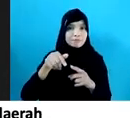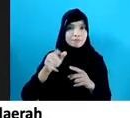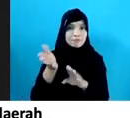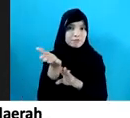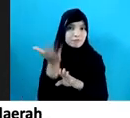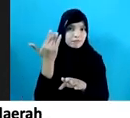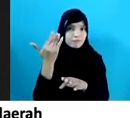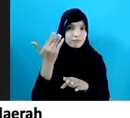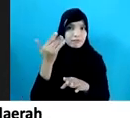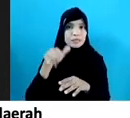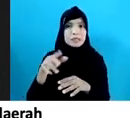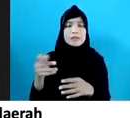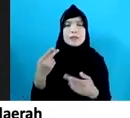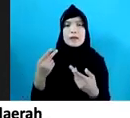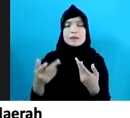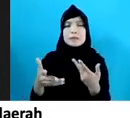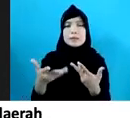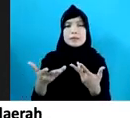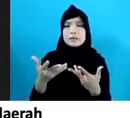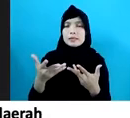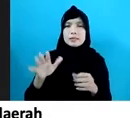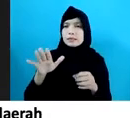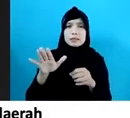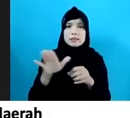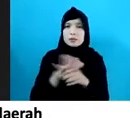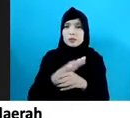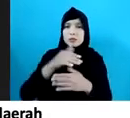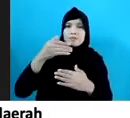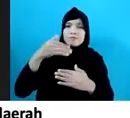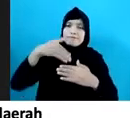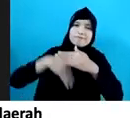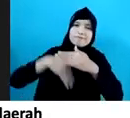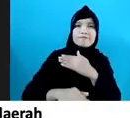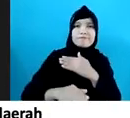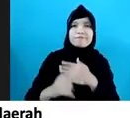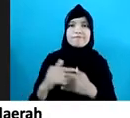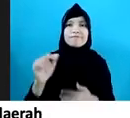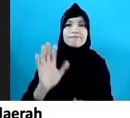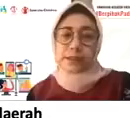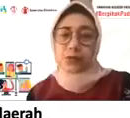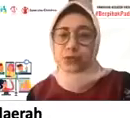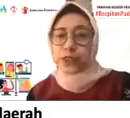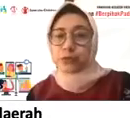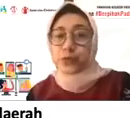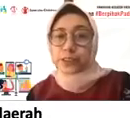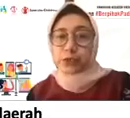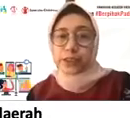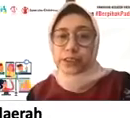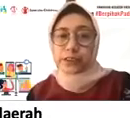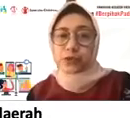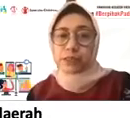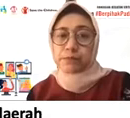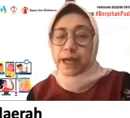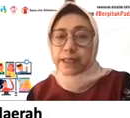Kita berkontraksi cukup dalam Sampai minus 5 Dalam perkembangannya sampai dengan Quarter tahun 2021